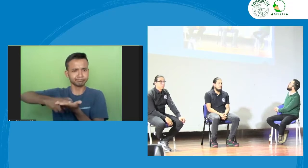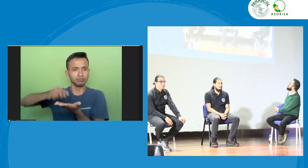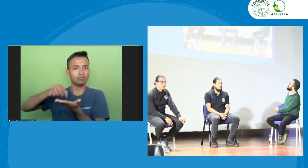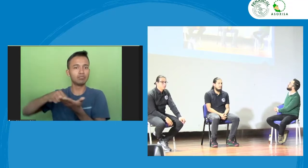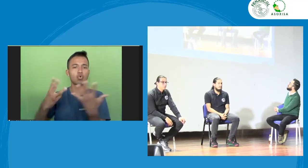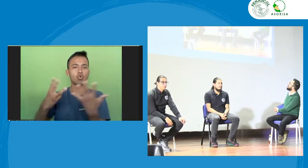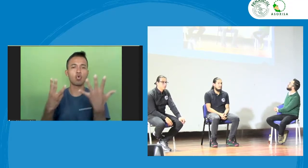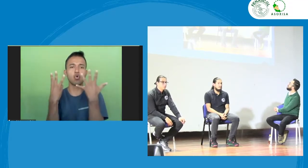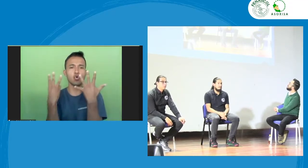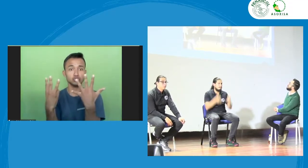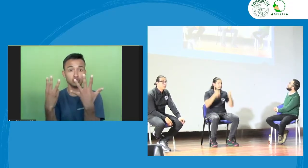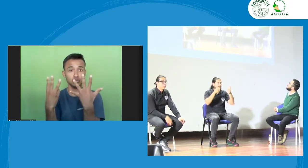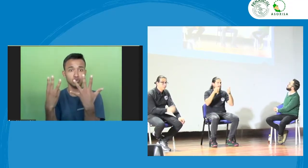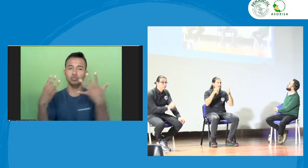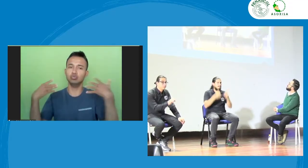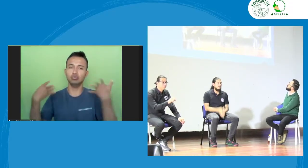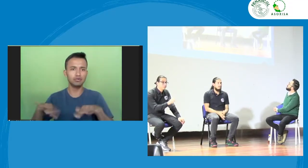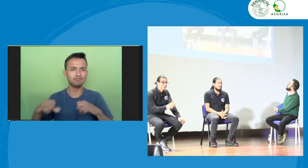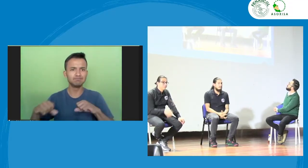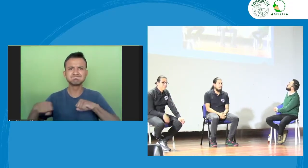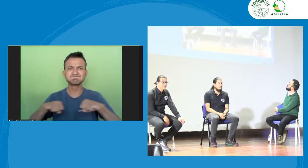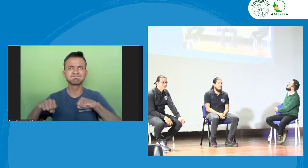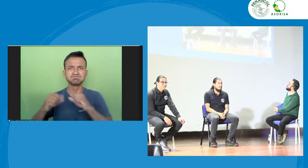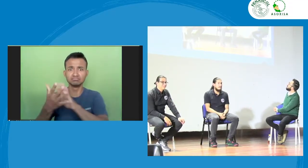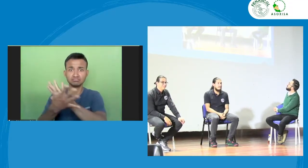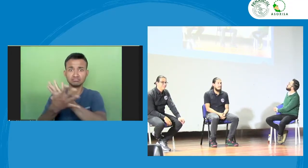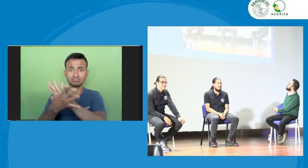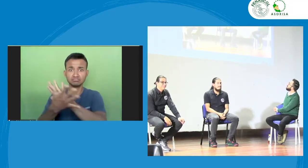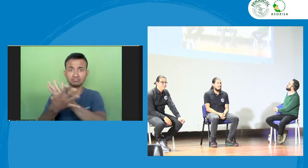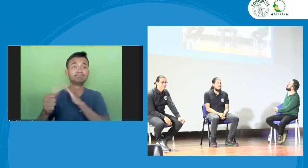yo tengo una situación en el 2021